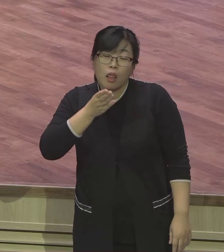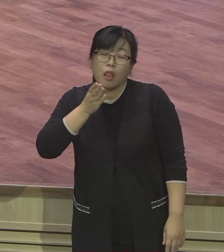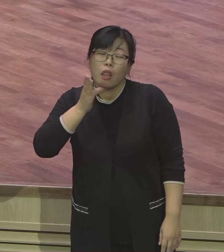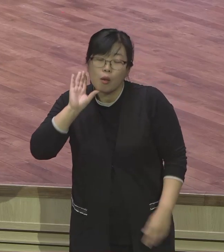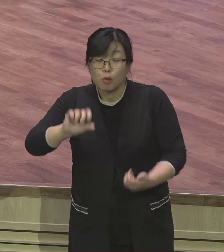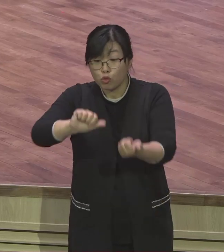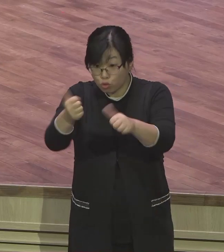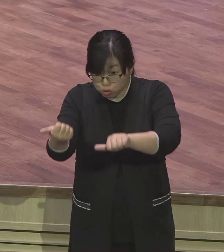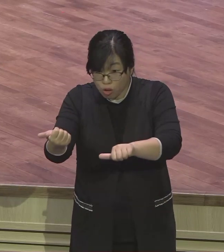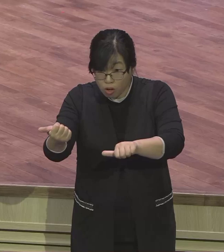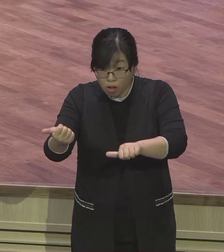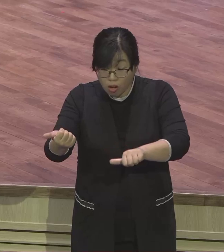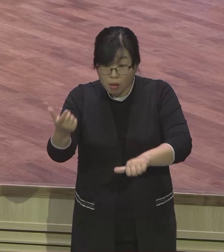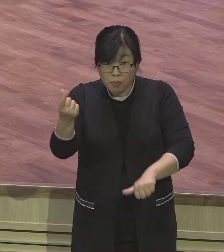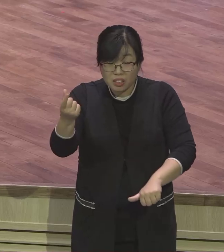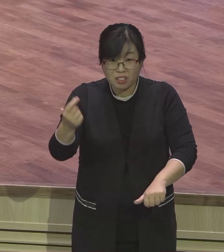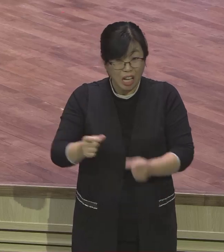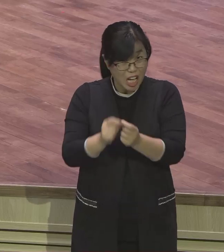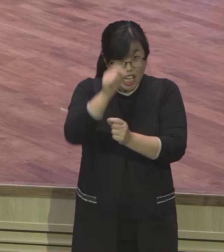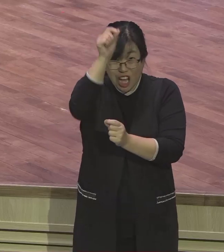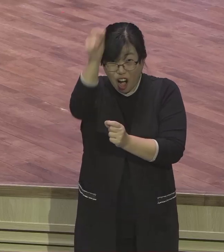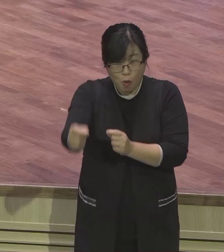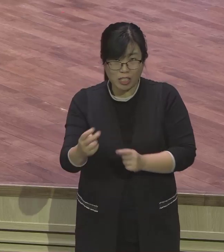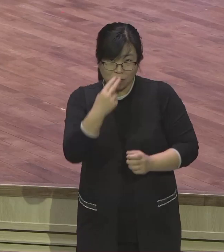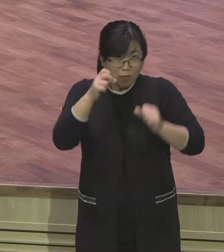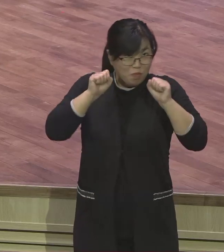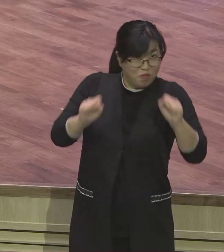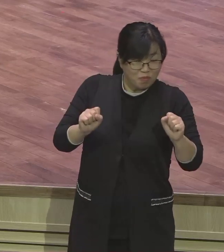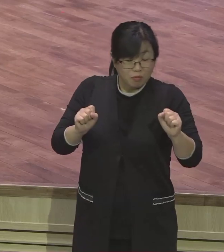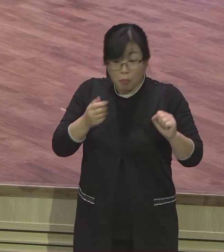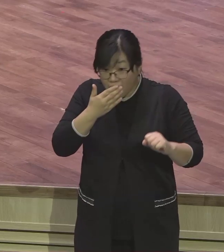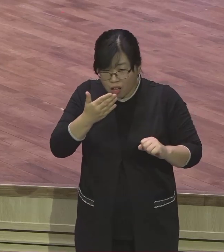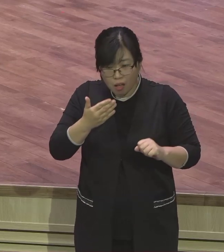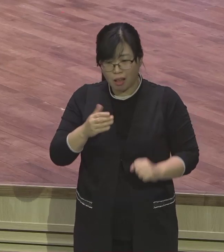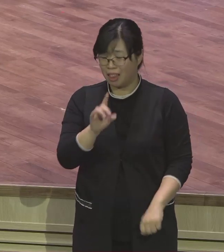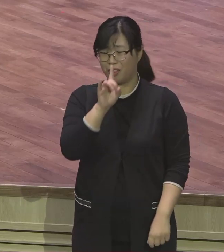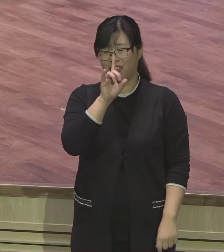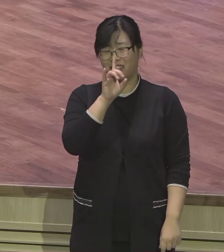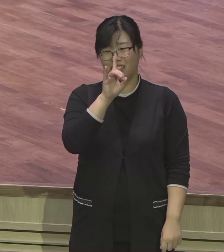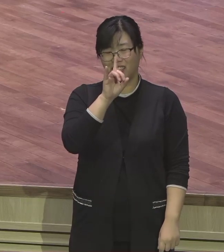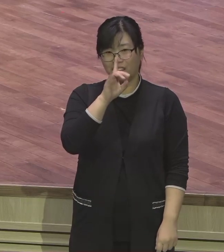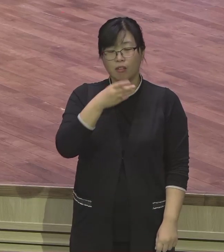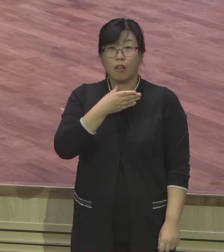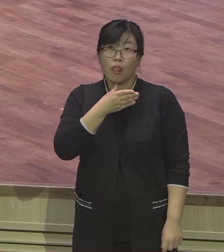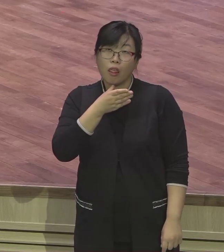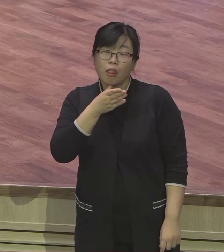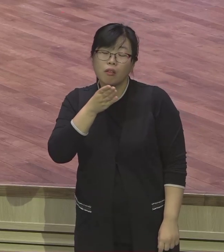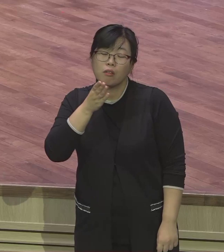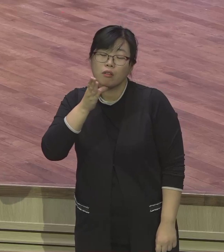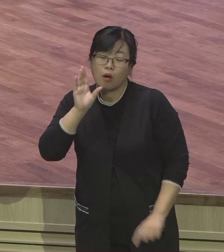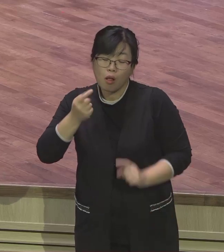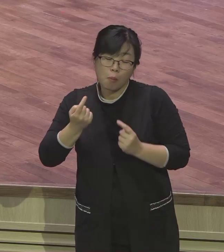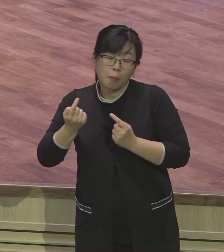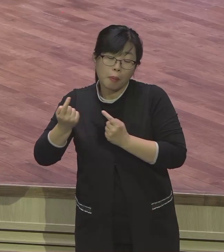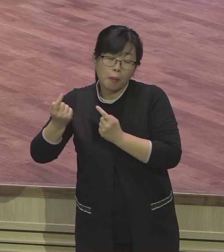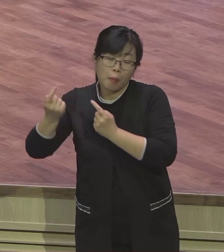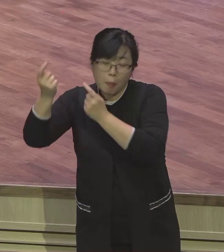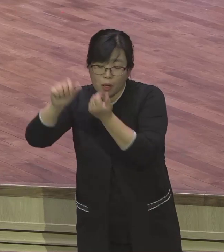아멘. 이스라엘 백신들이 애굽에 살 사람이 아닌 것처럼 우리도 여기 살 사람이 아니에요. 우리 가난한 땅 있어요. 가난한 땅.